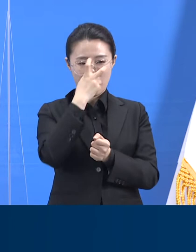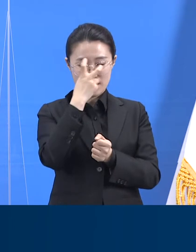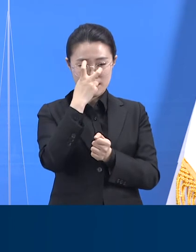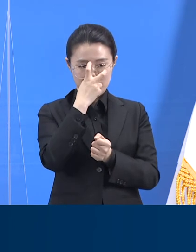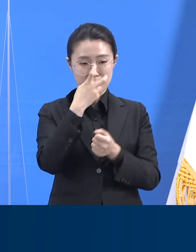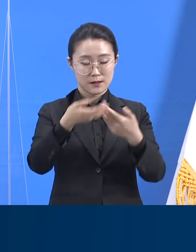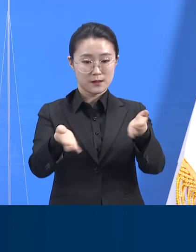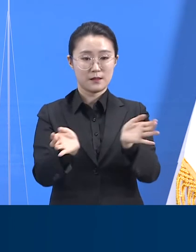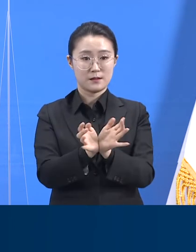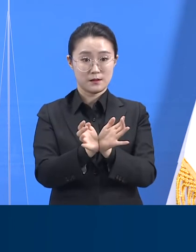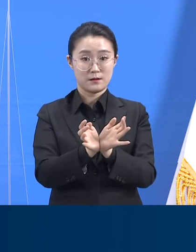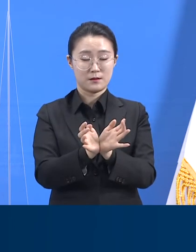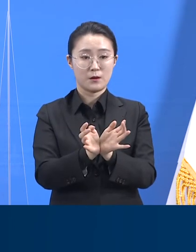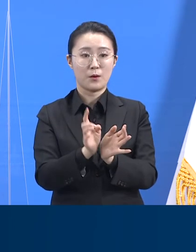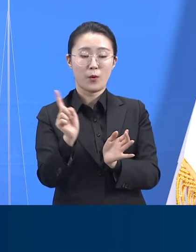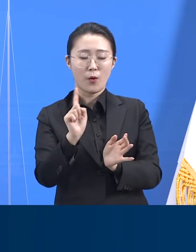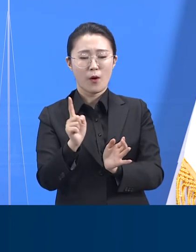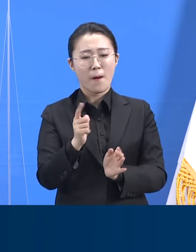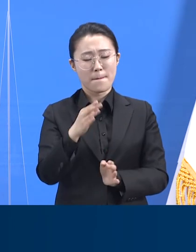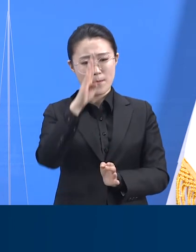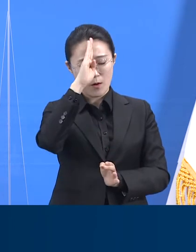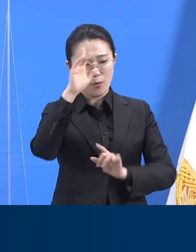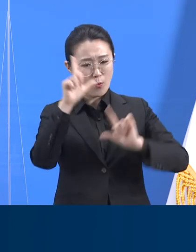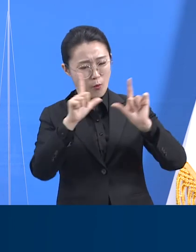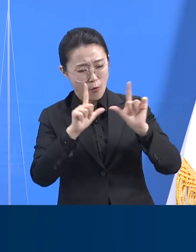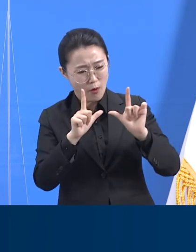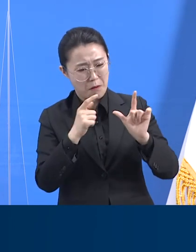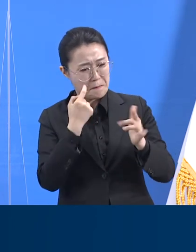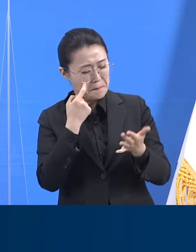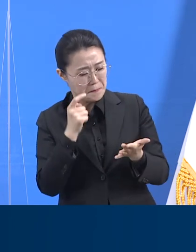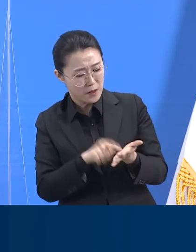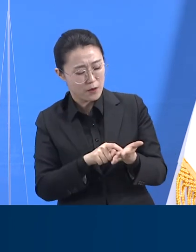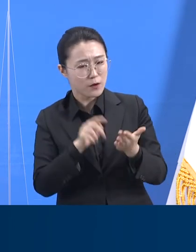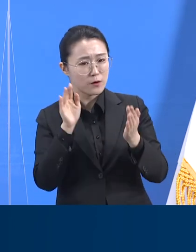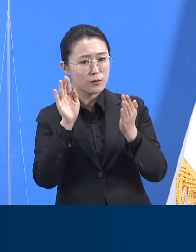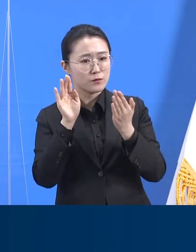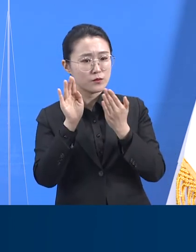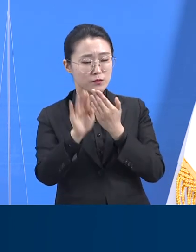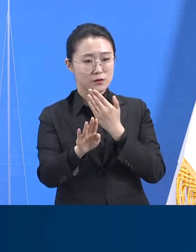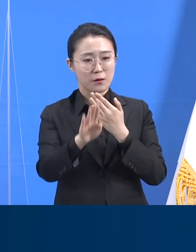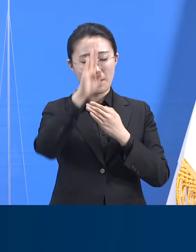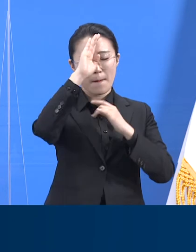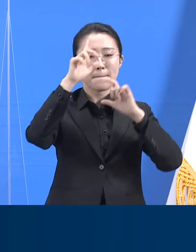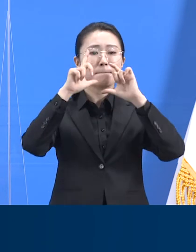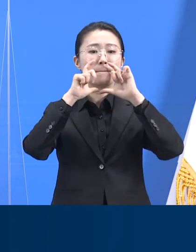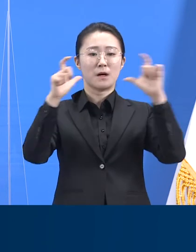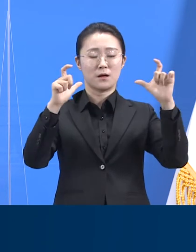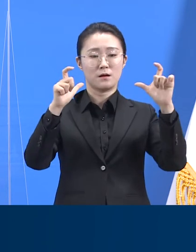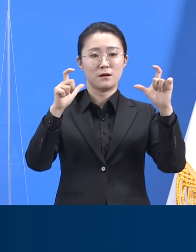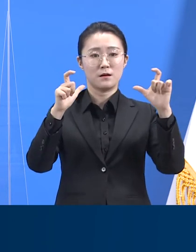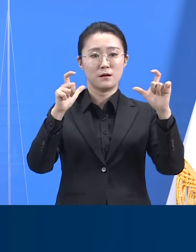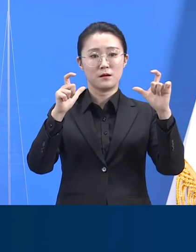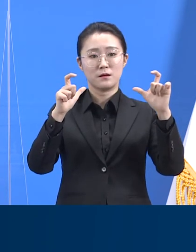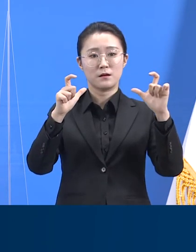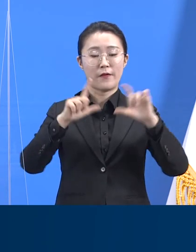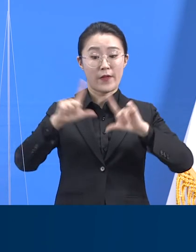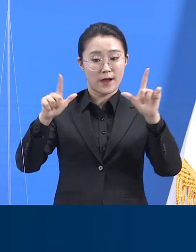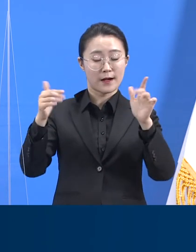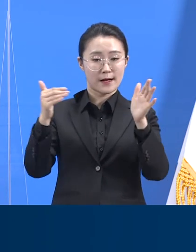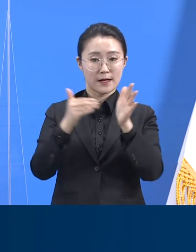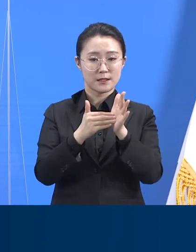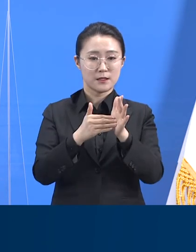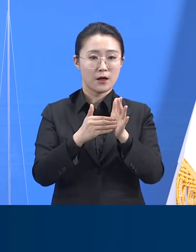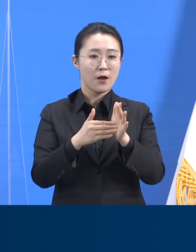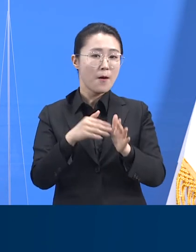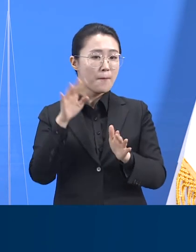증상 발현일로부터 확진 판정일까지의 소요기간을 분석하였습니다. 작년 10월부터